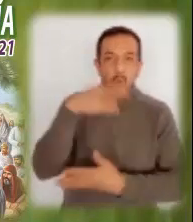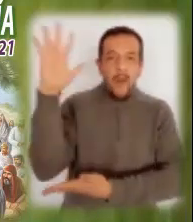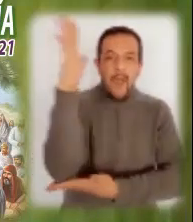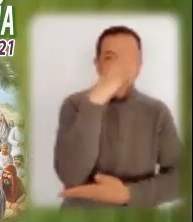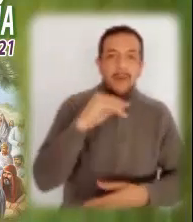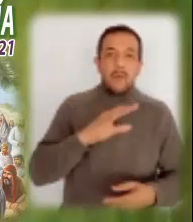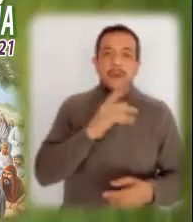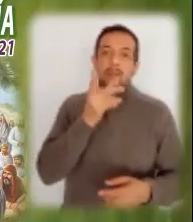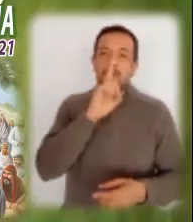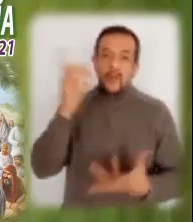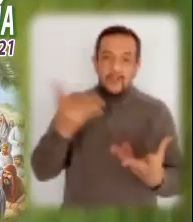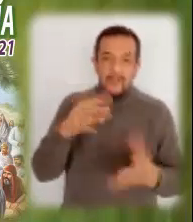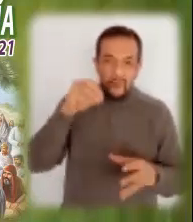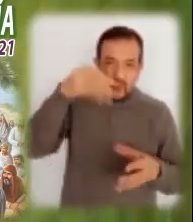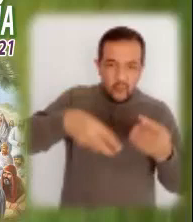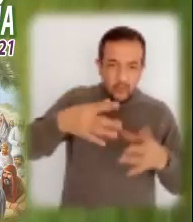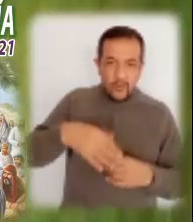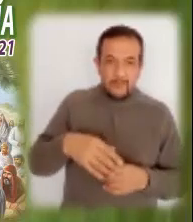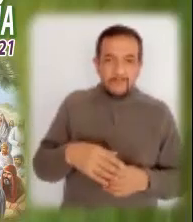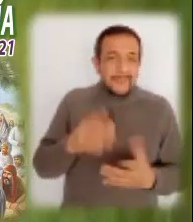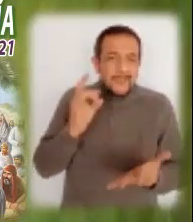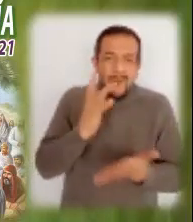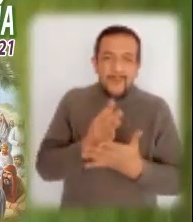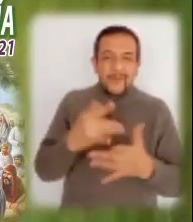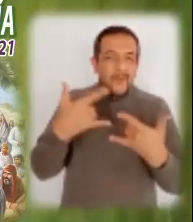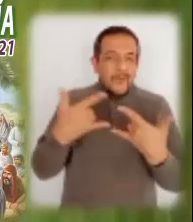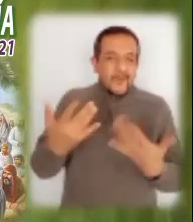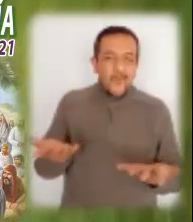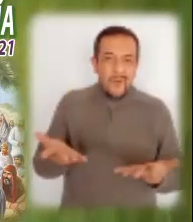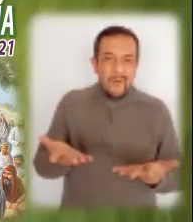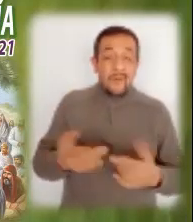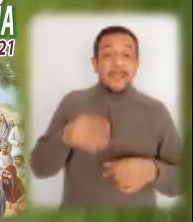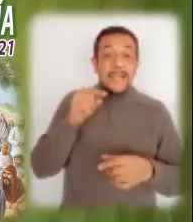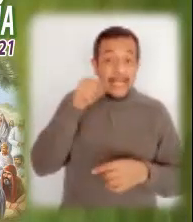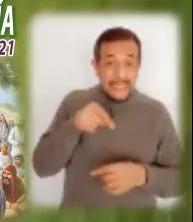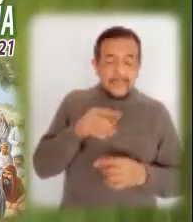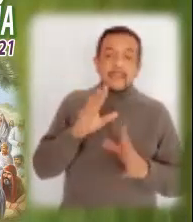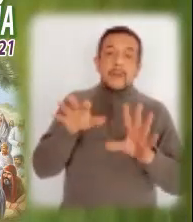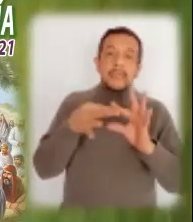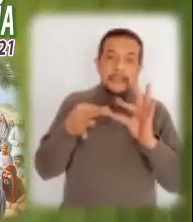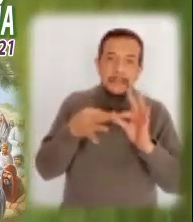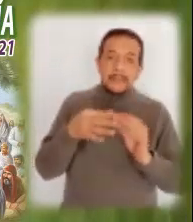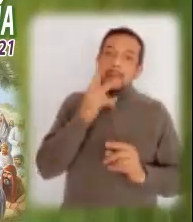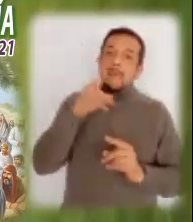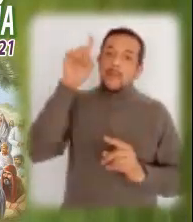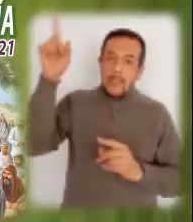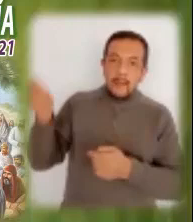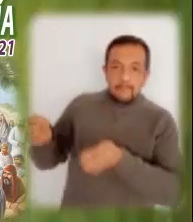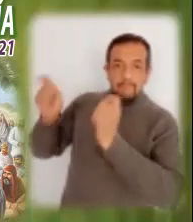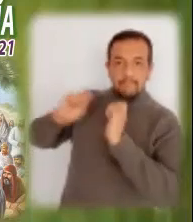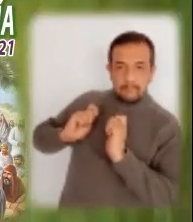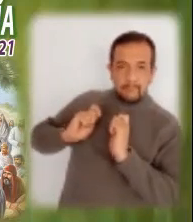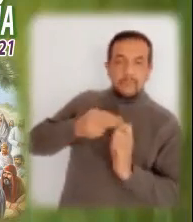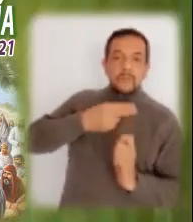cómo fuimos creados de una manera especial y cómo se nos ha encomendado la misma tarea de